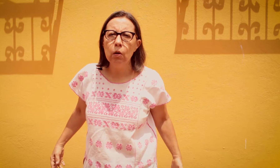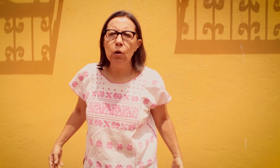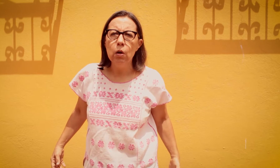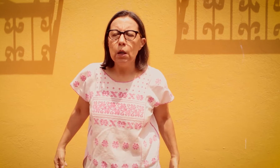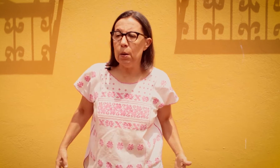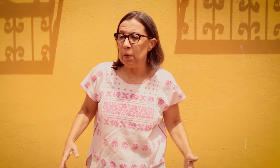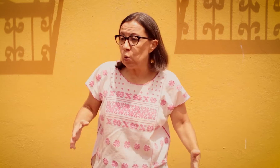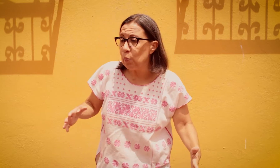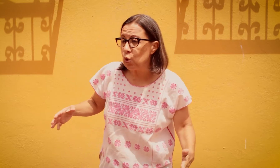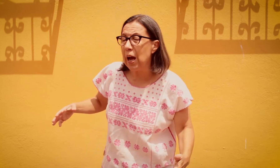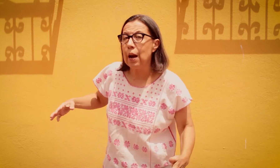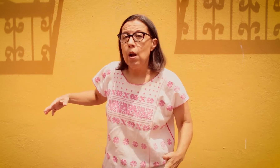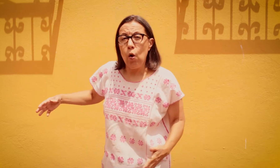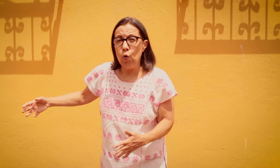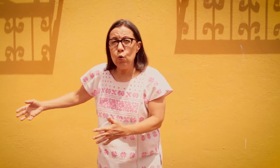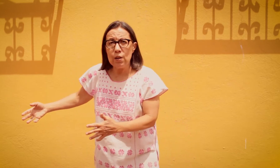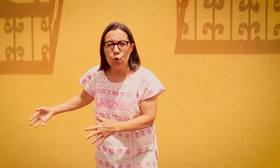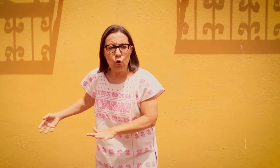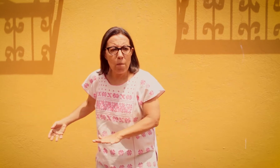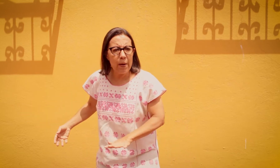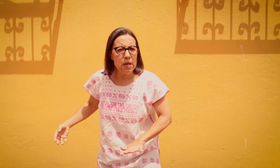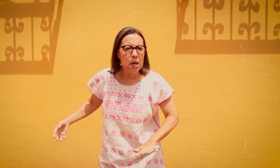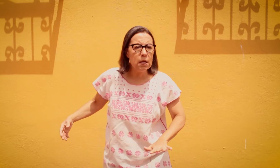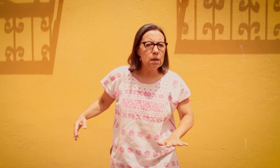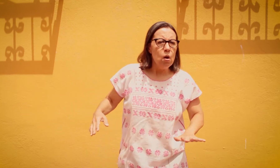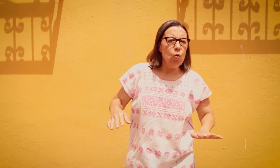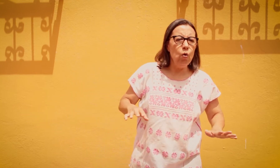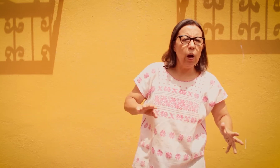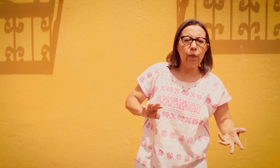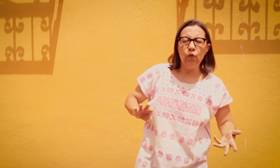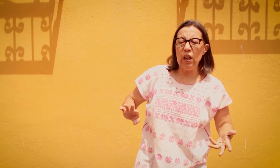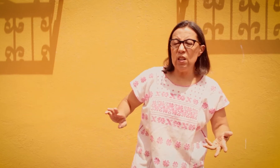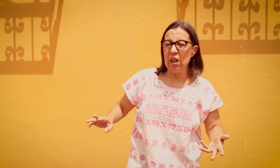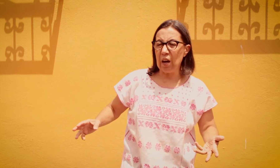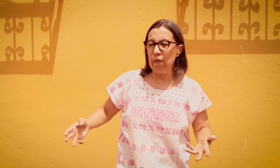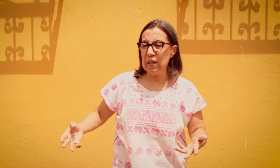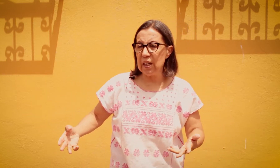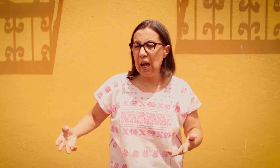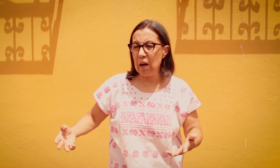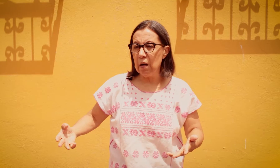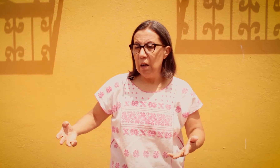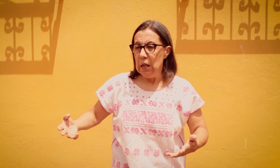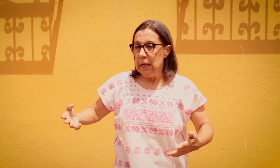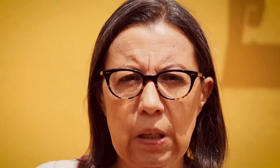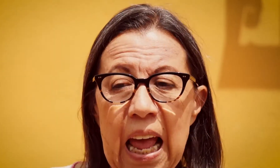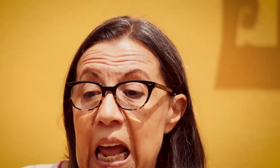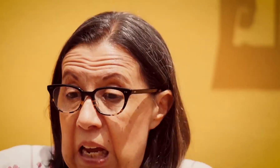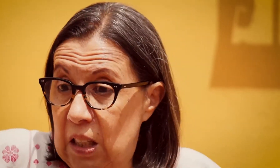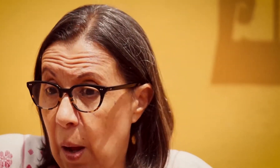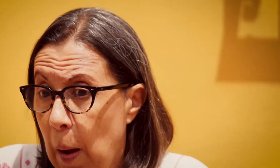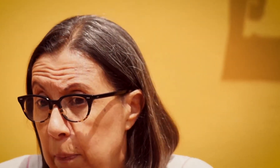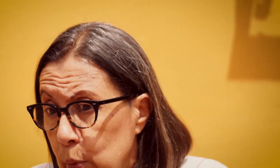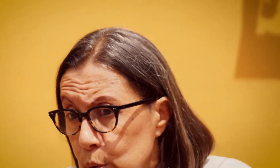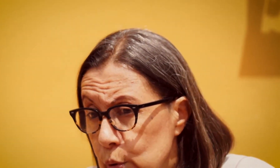no. Y empezó a buscar con una de sus compañeras un lugar donde irse a refrescar. Estaba a punto